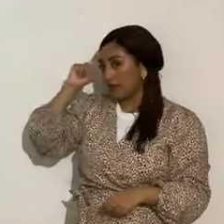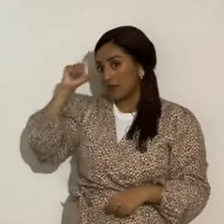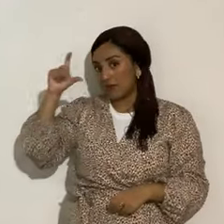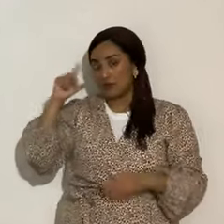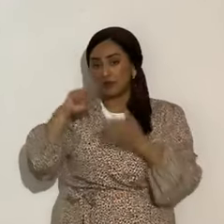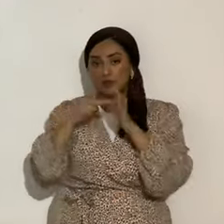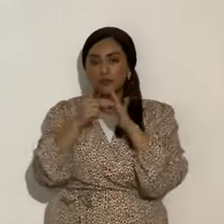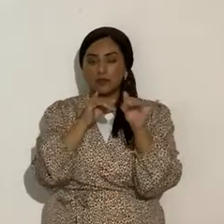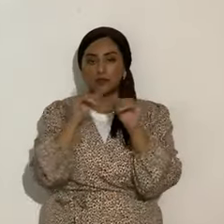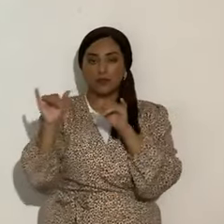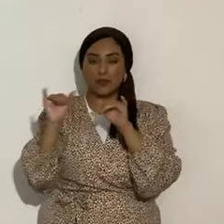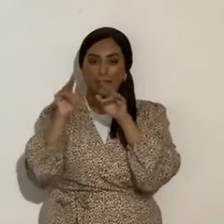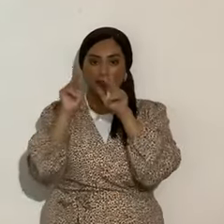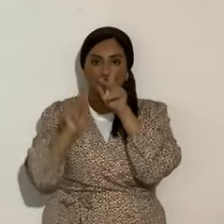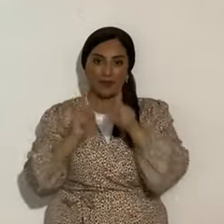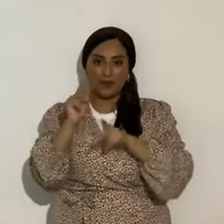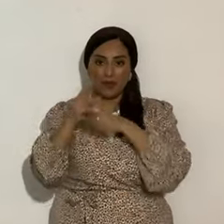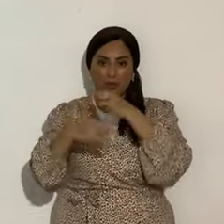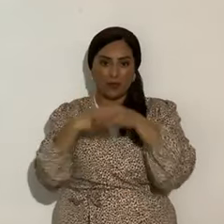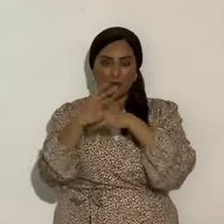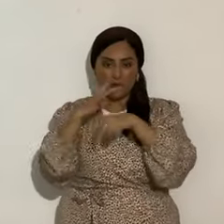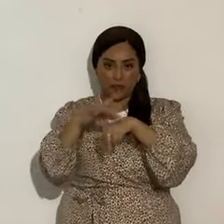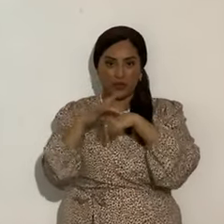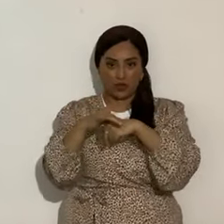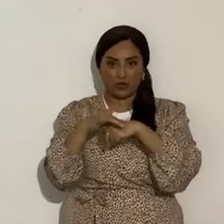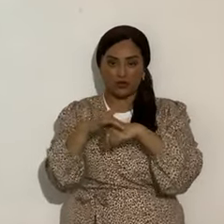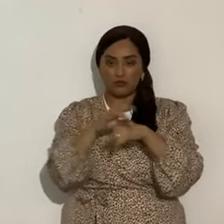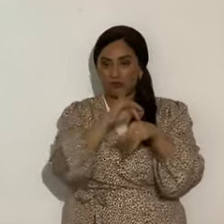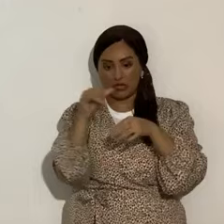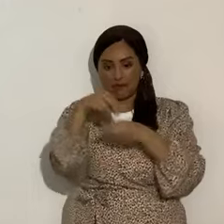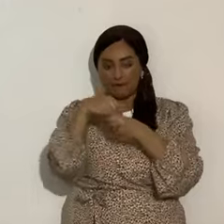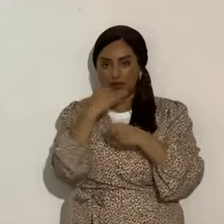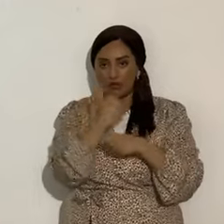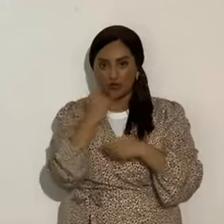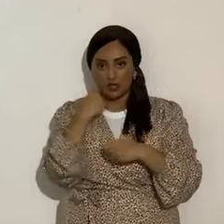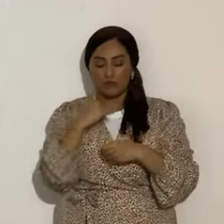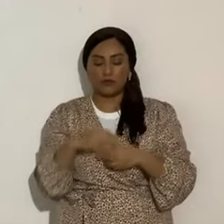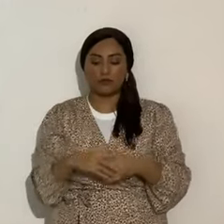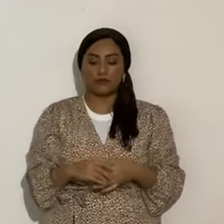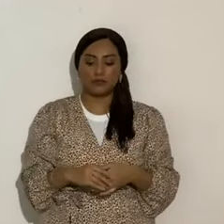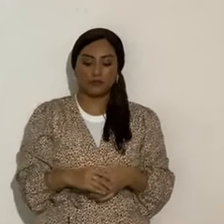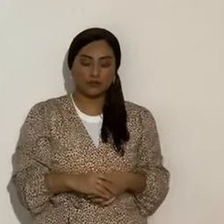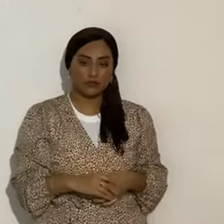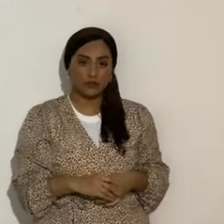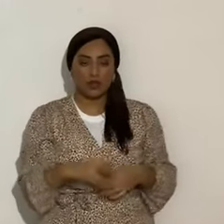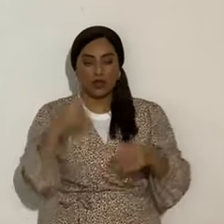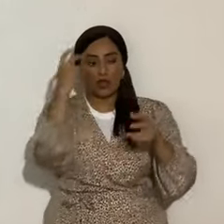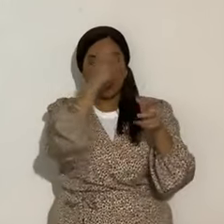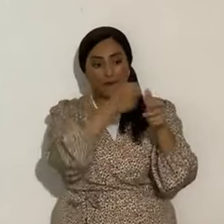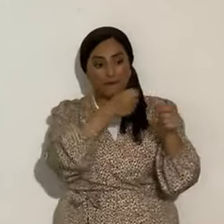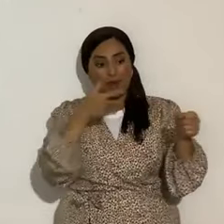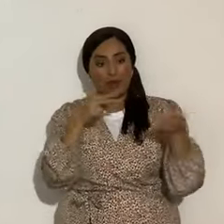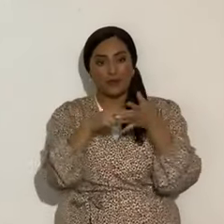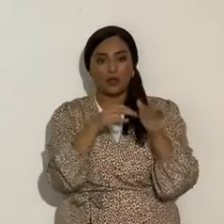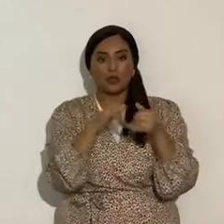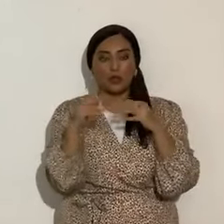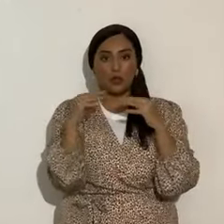a la humanidad, entre ellos, Israel, aparte de Betula, de Virgo, el arquero que representa guerra. Por favor,